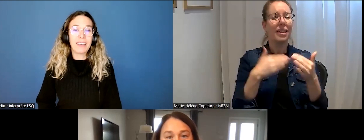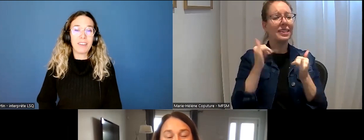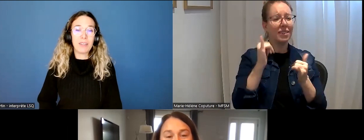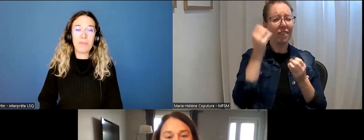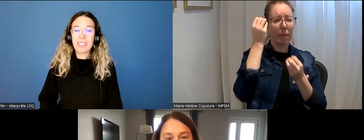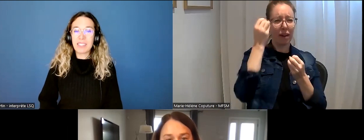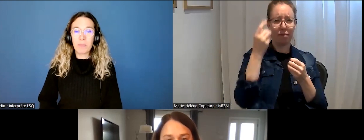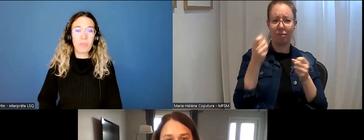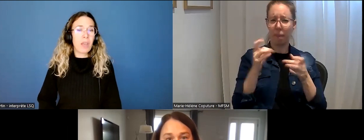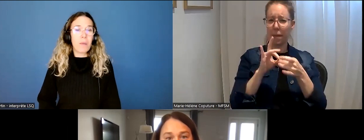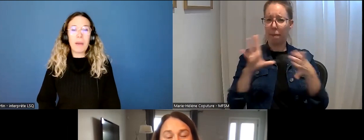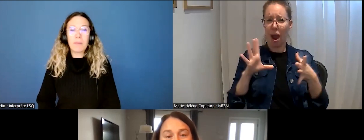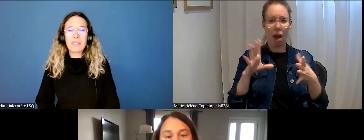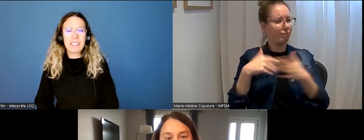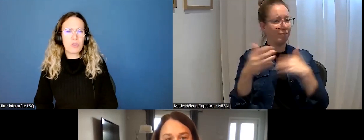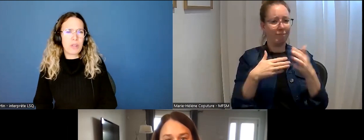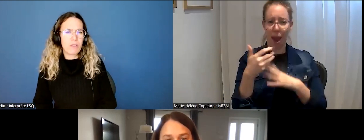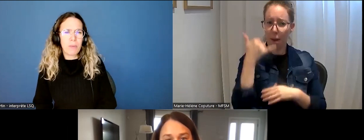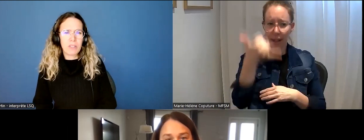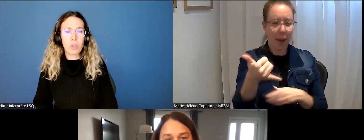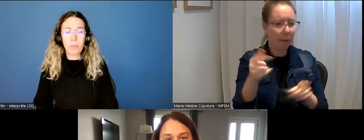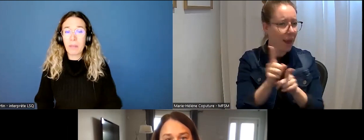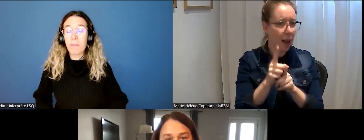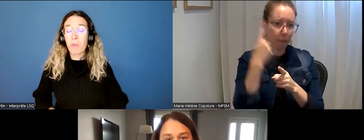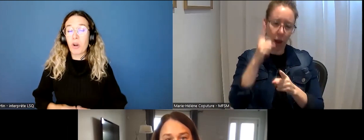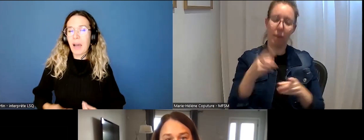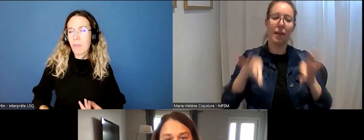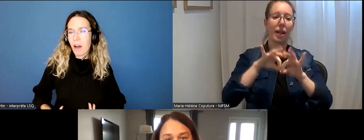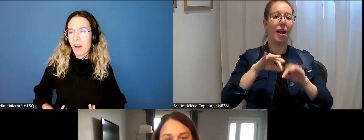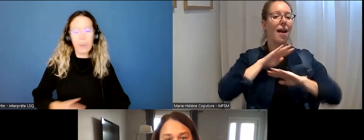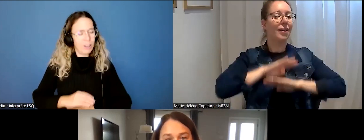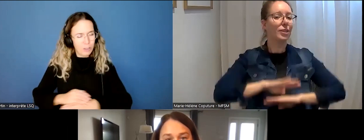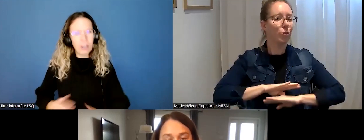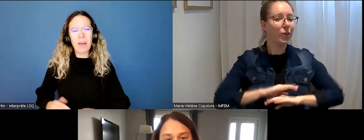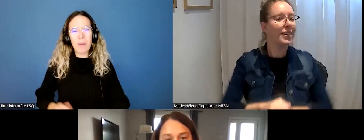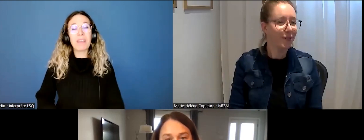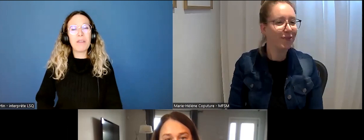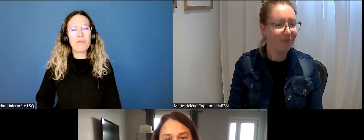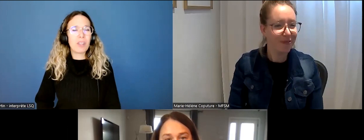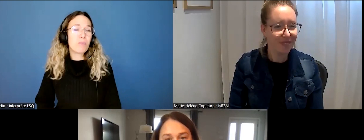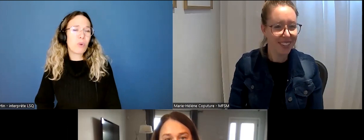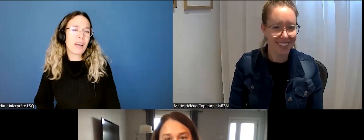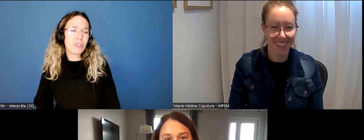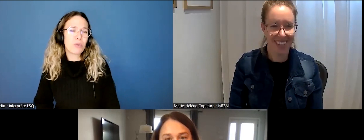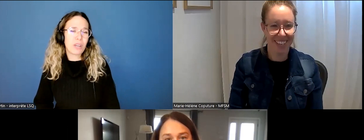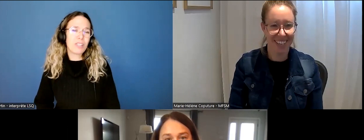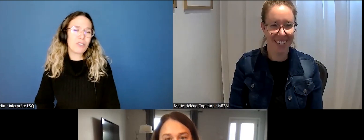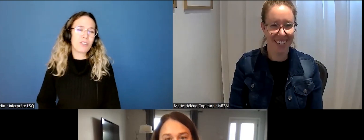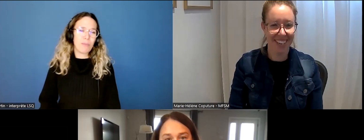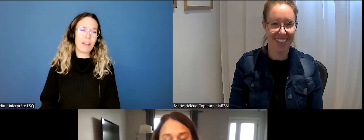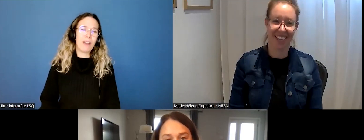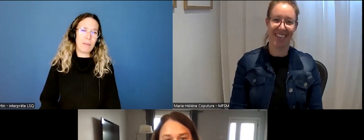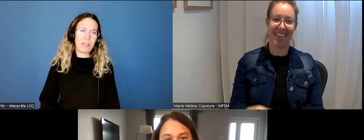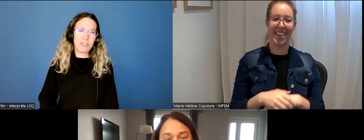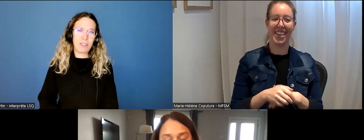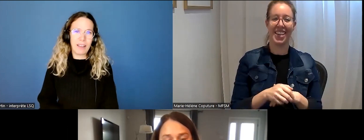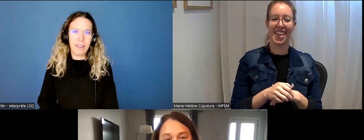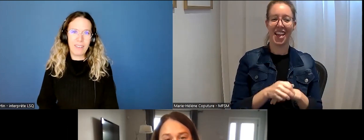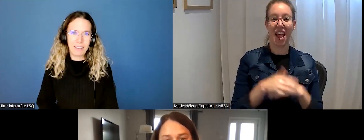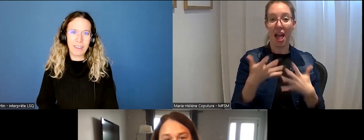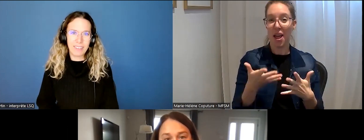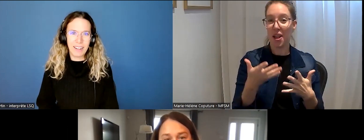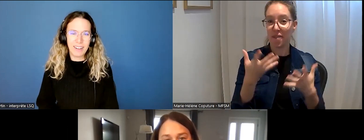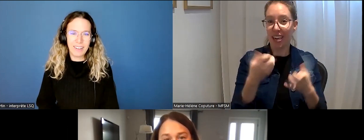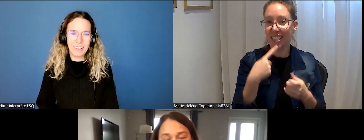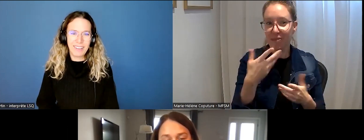'aide des victimes, même si c'est une information qui n peut-être même pas rapport, de quand même téléphoner pour rassurer, justement, la personne